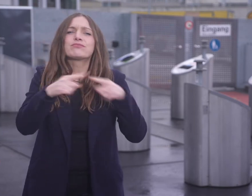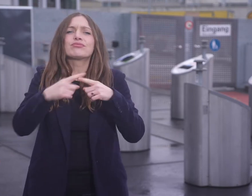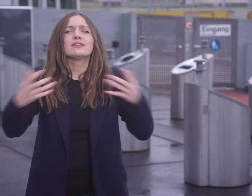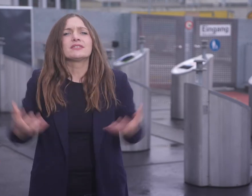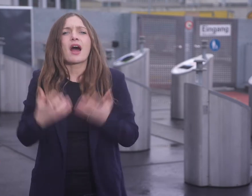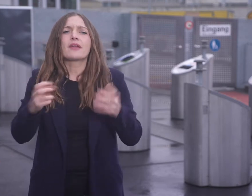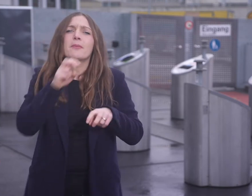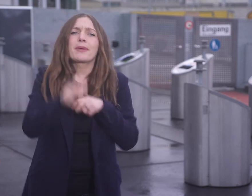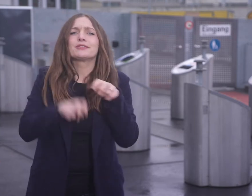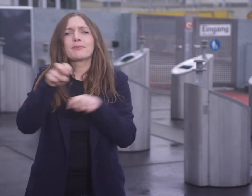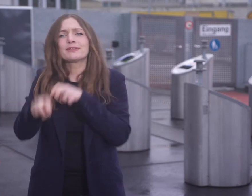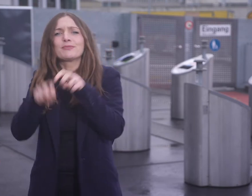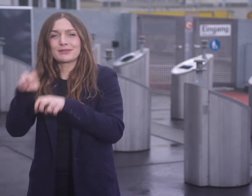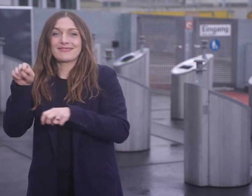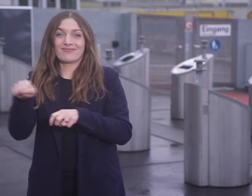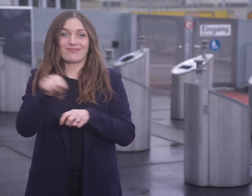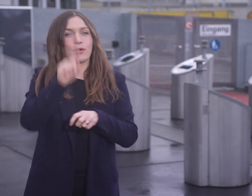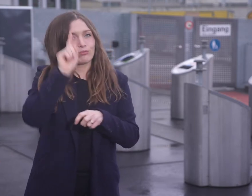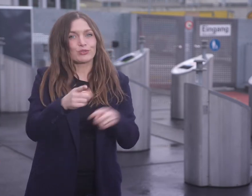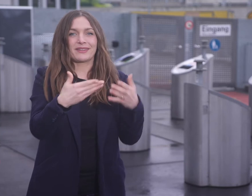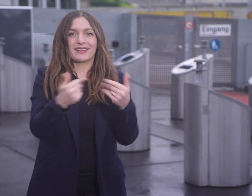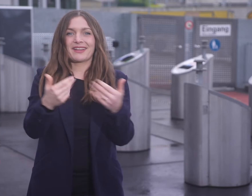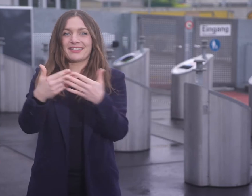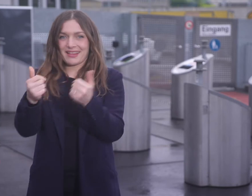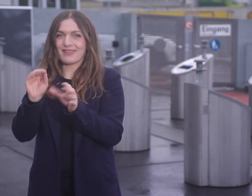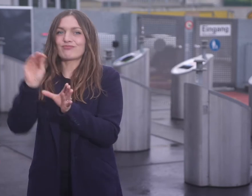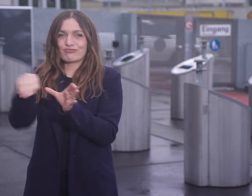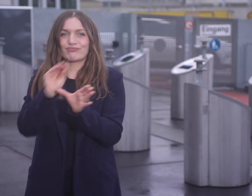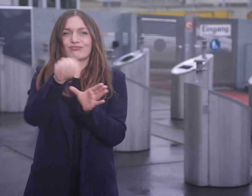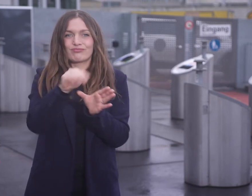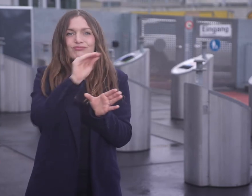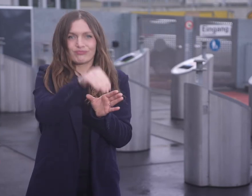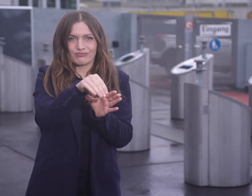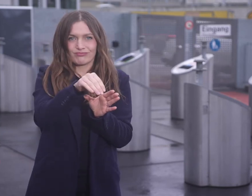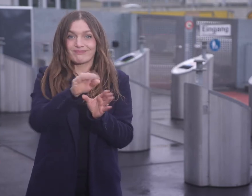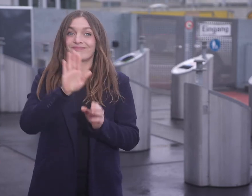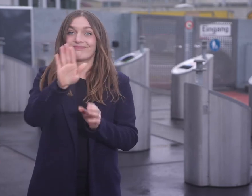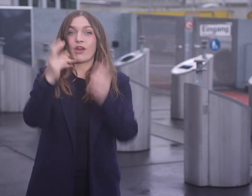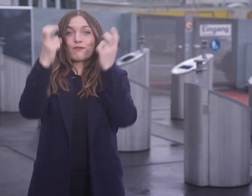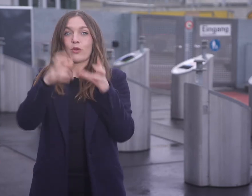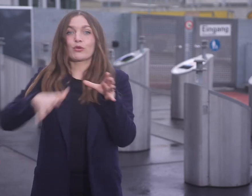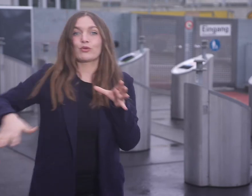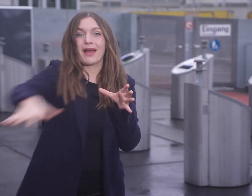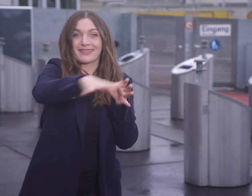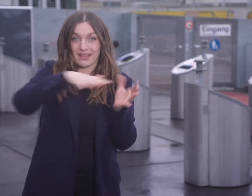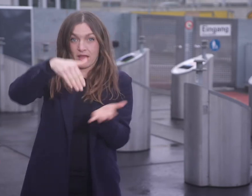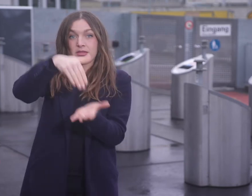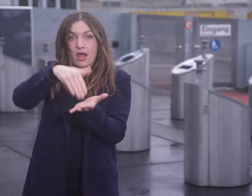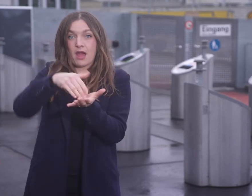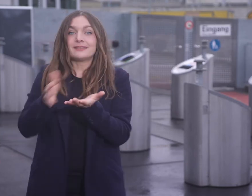Verschiedene Dinge, die wir im Alltag brauchen, müssen getrennt gesammelt und entsorgt werden. Manche davon kann man